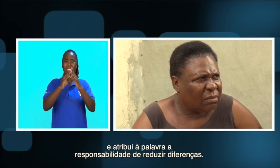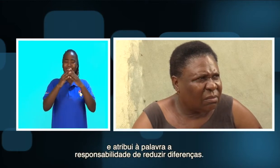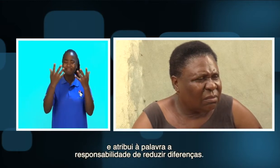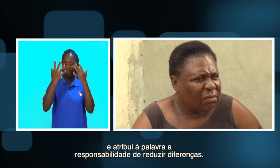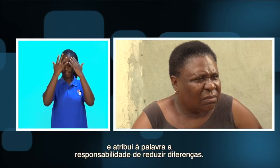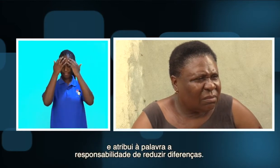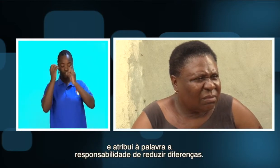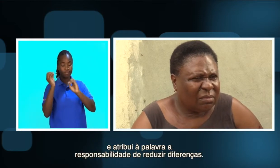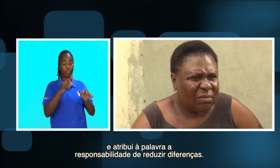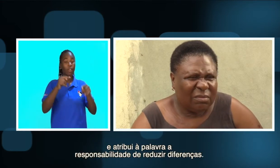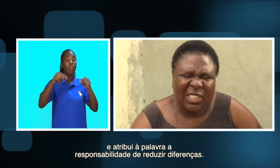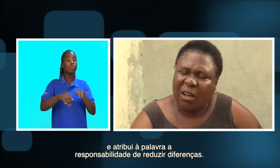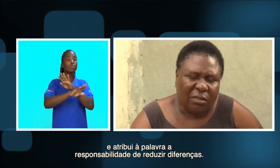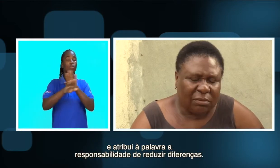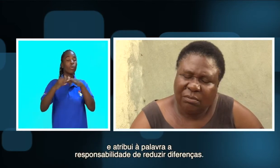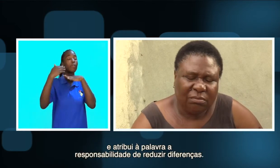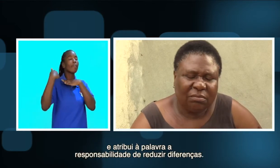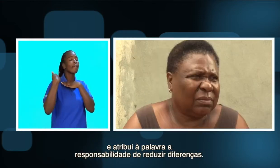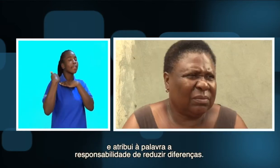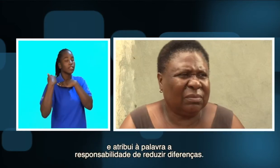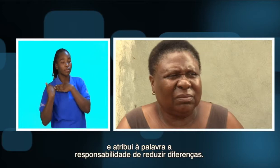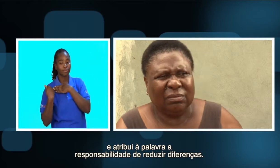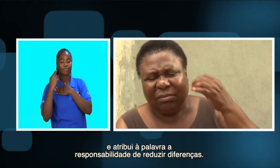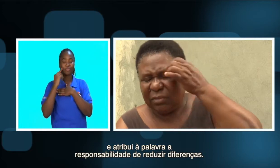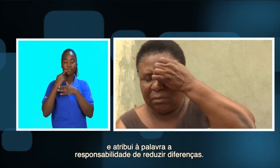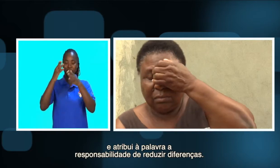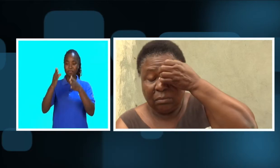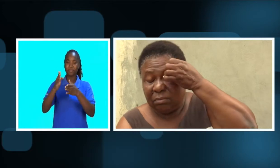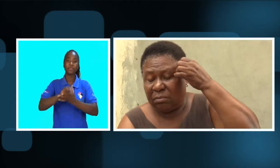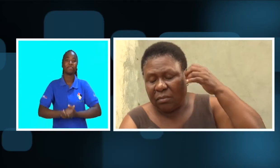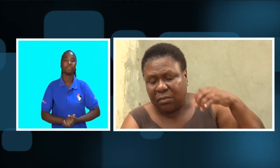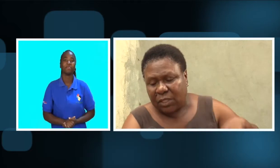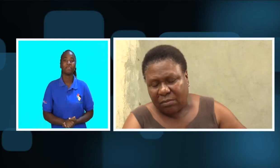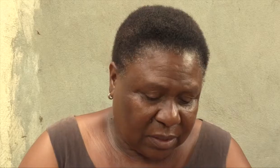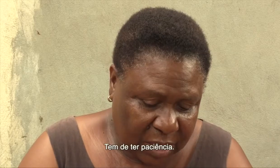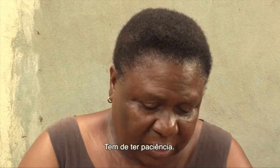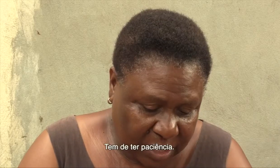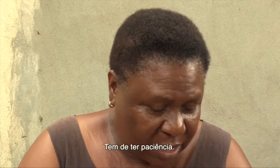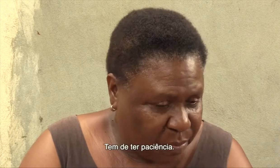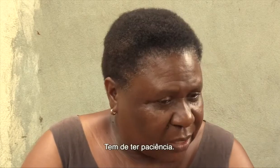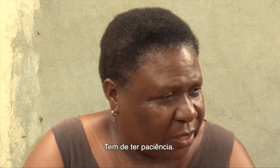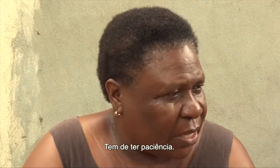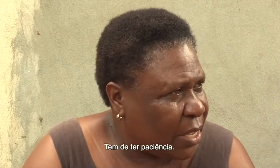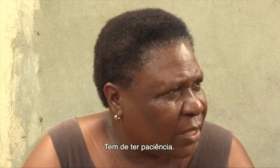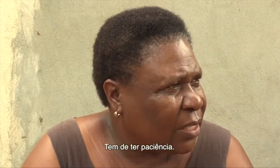palavra a responsabilidade de traduzir as diferenças. Tem que ter paciência,